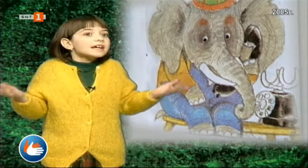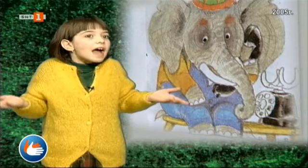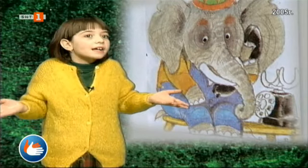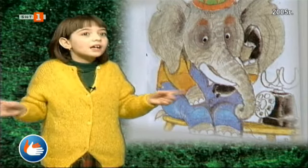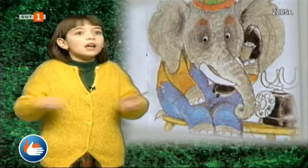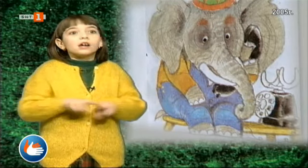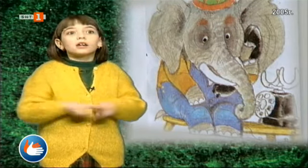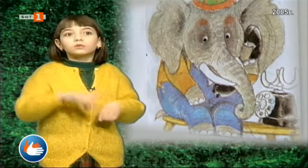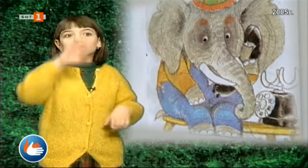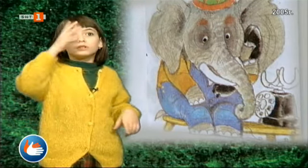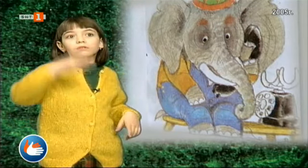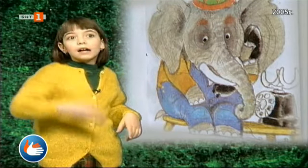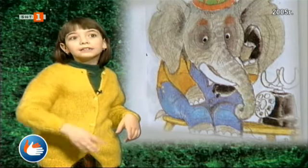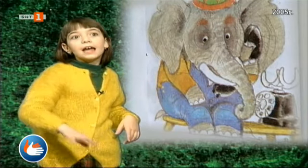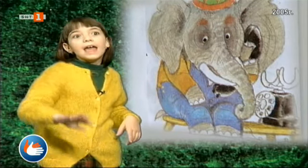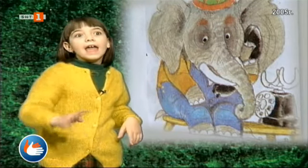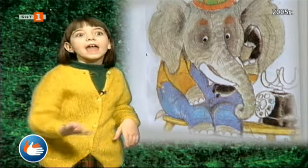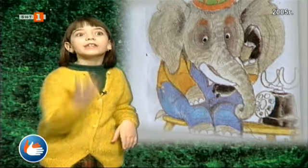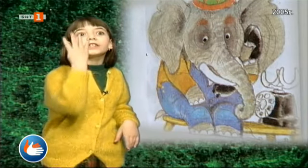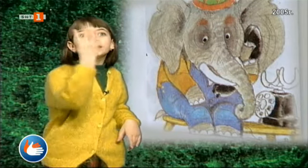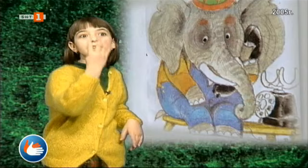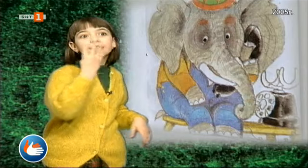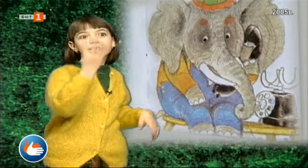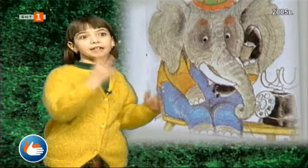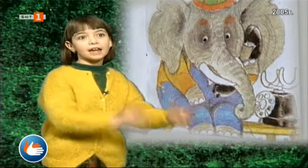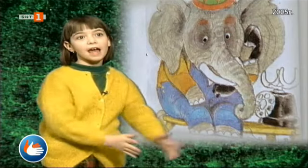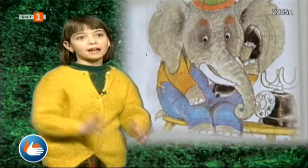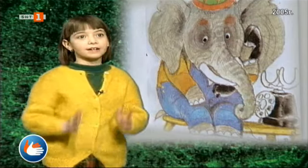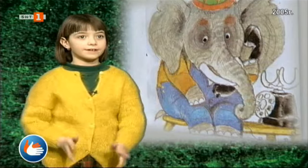как като слона е четири крак?